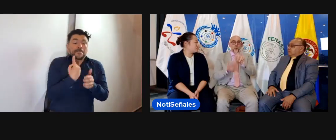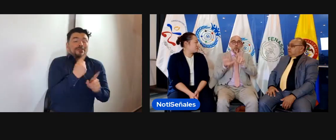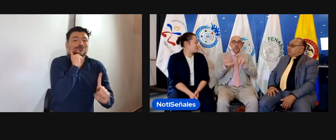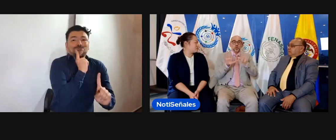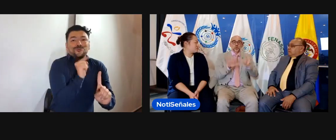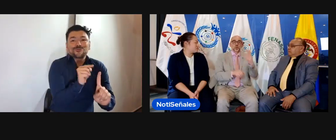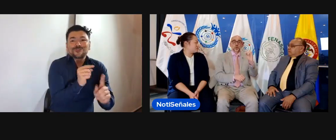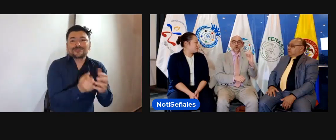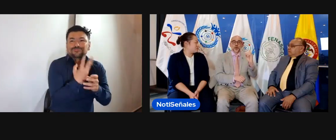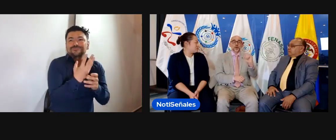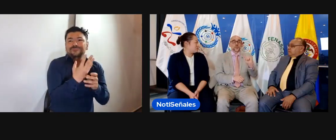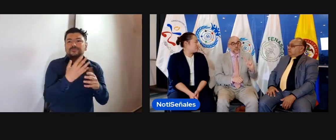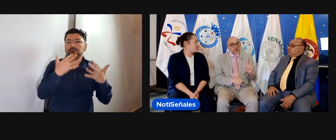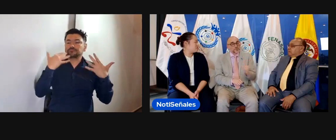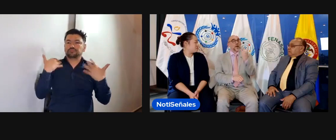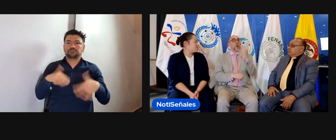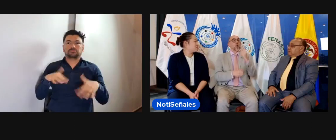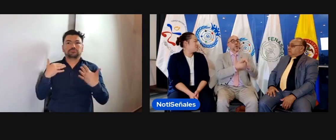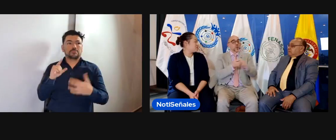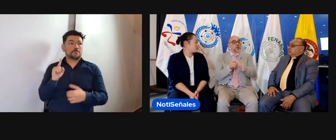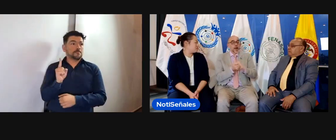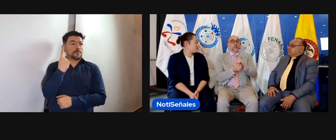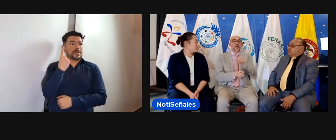en el año de 1880,